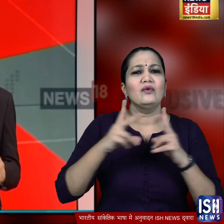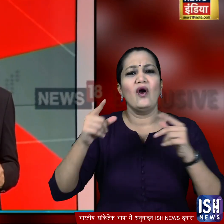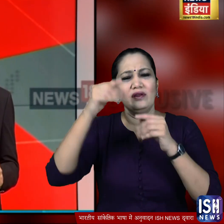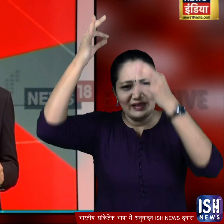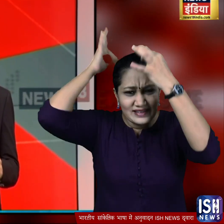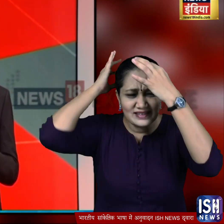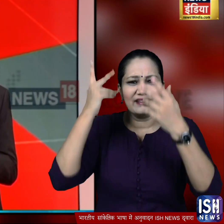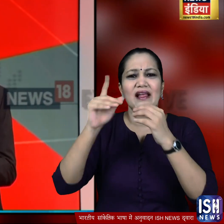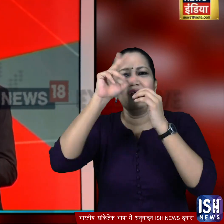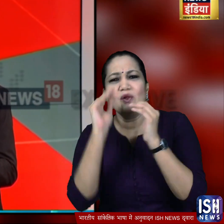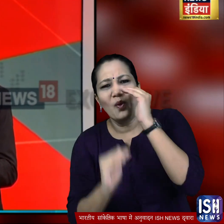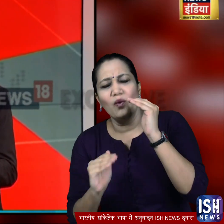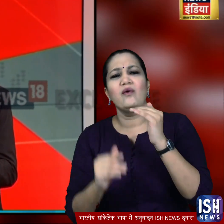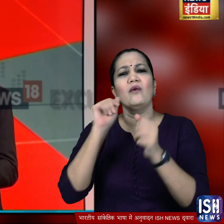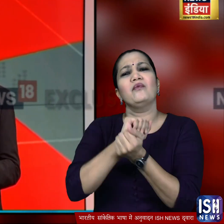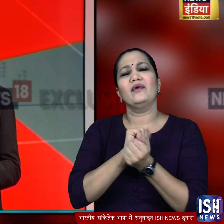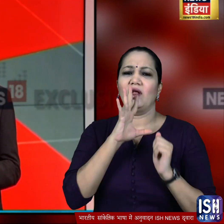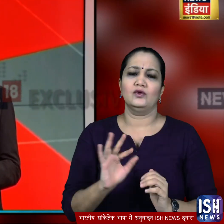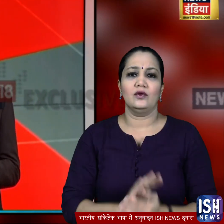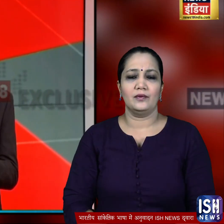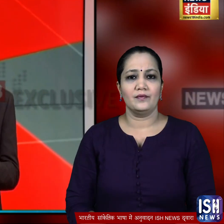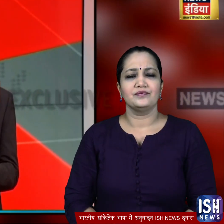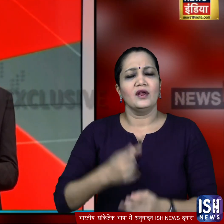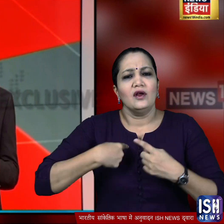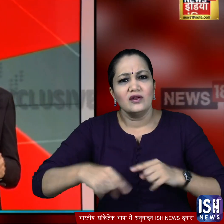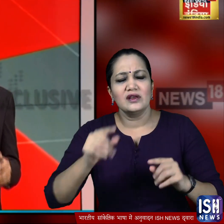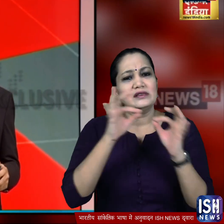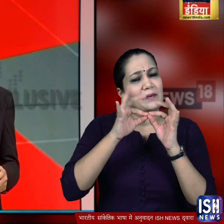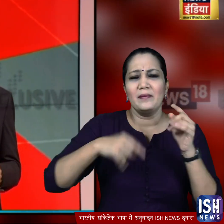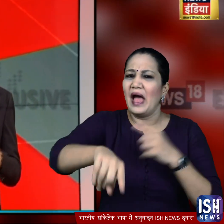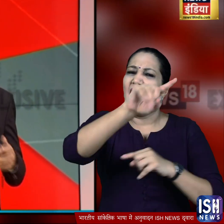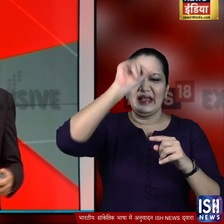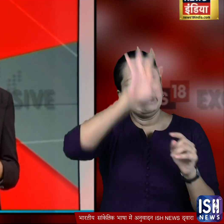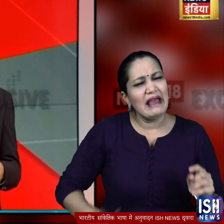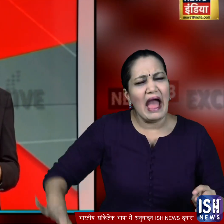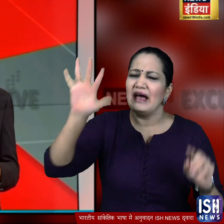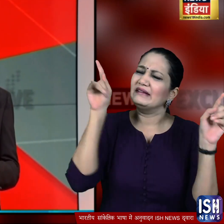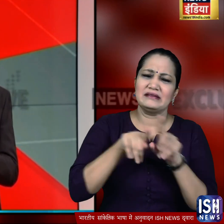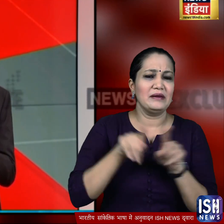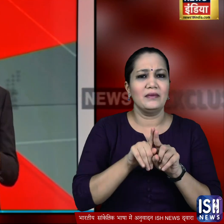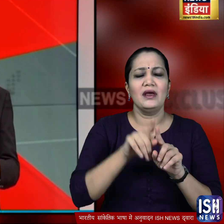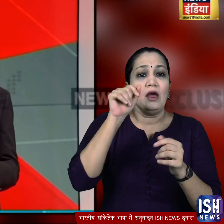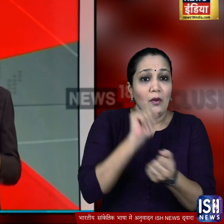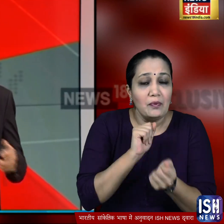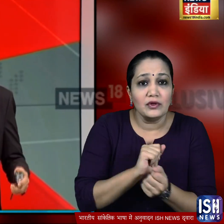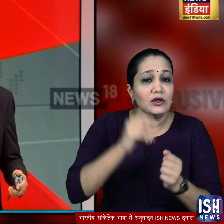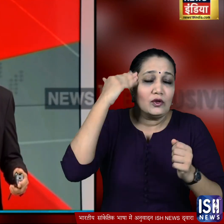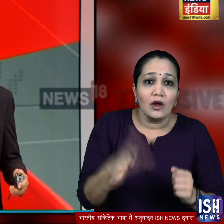कॉंस्टिबल और सब इंस्पेक्टर रैंक के पुलिस वालों से पढ़ता है जिनका रवया भागलपुर क्या पूरे देश में ऐसा ही रहता है और यहां तो पुलिस वाले ने ये भी नहीं देखा कि